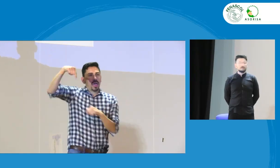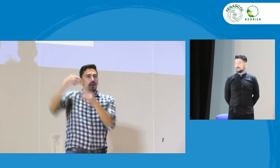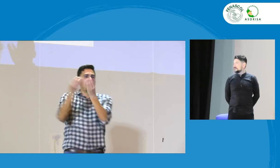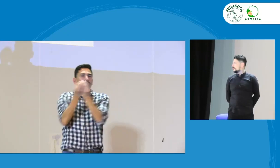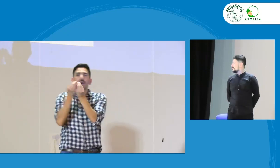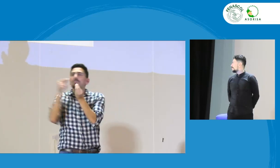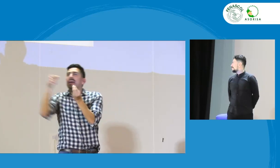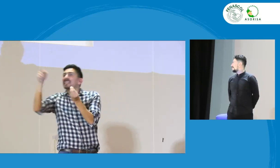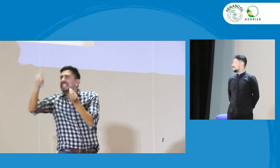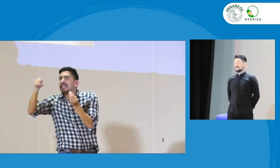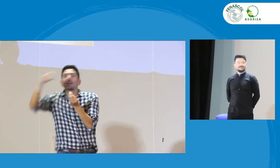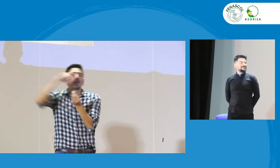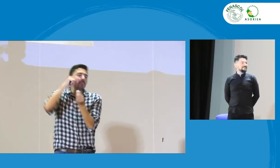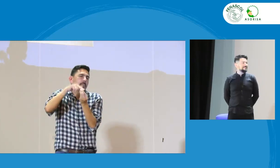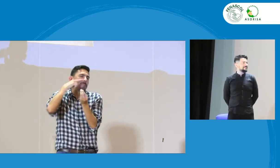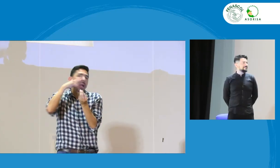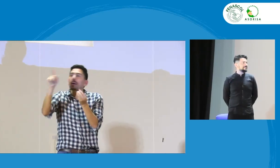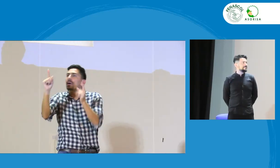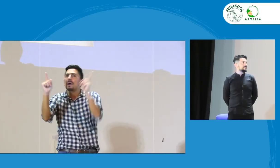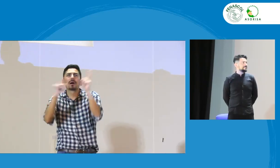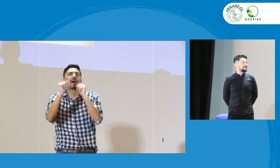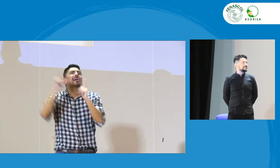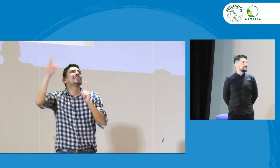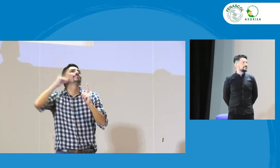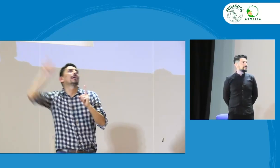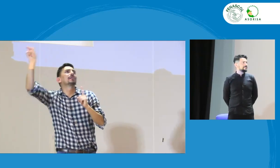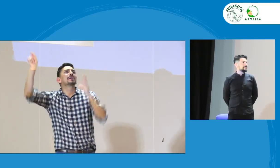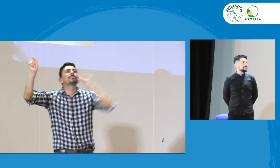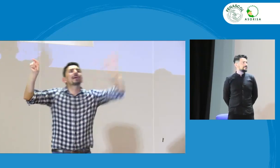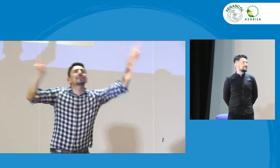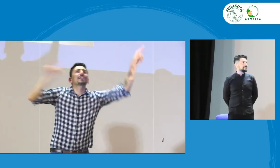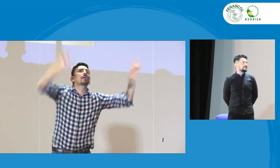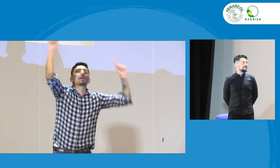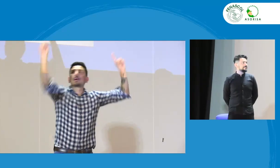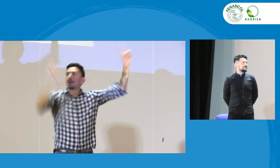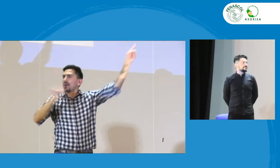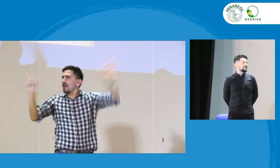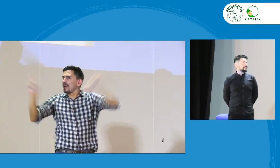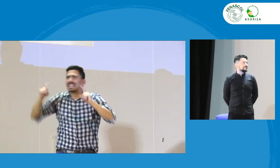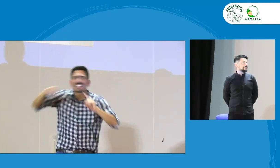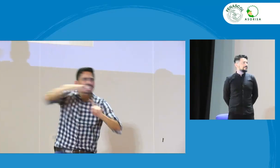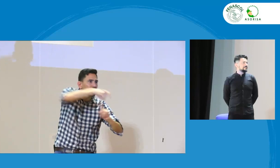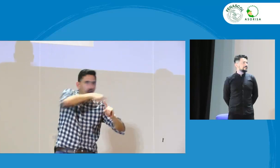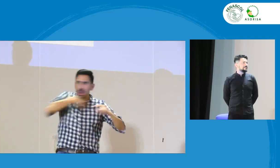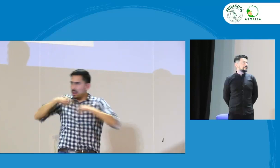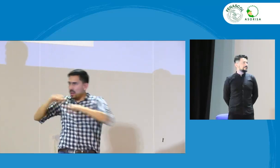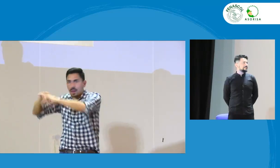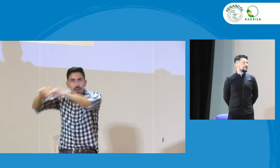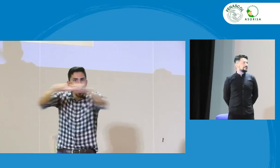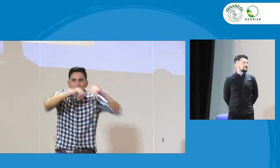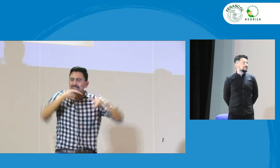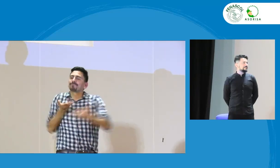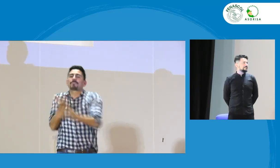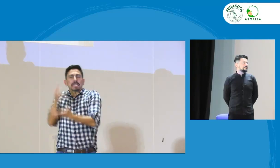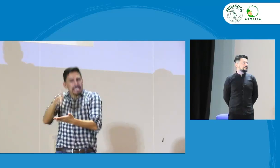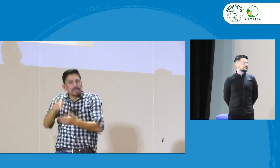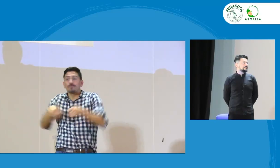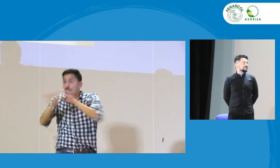consejo obviamente va a estar de diferentes partes y van a entrar en